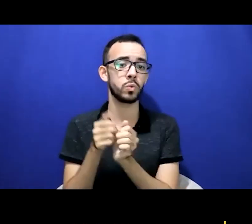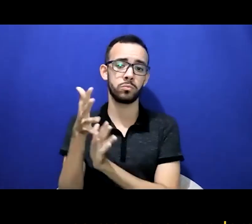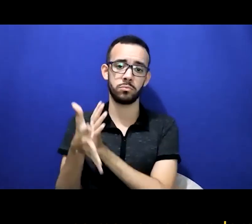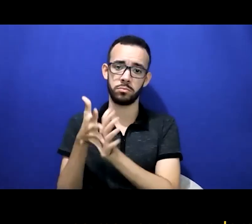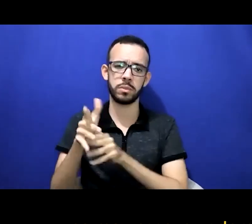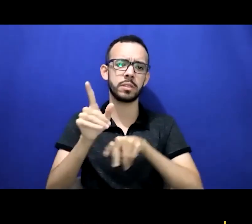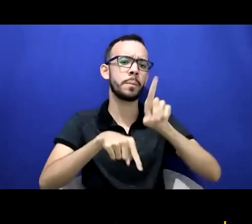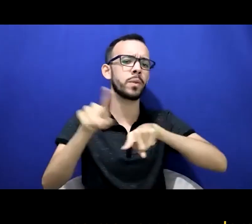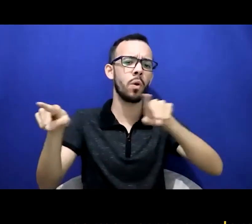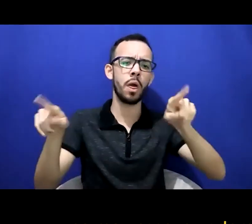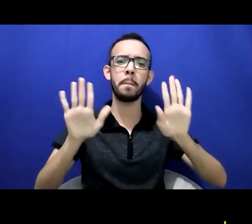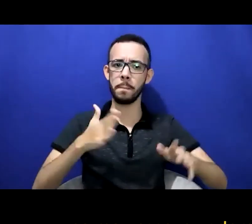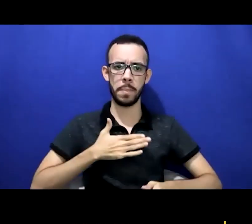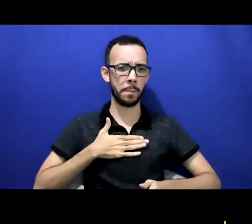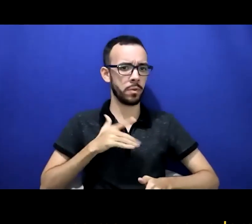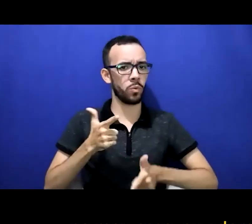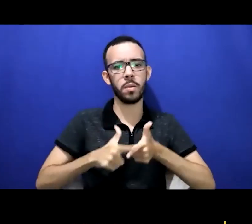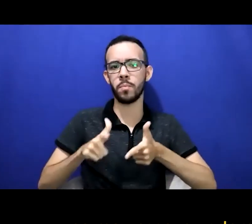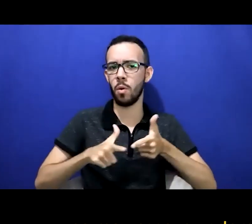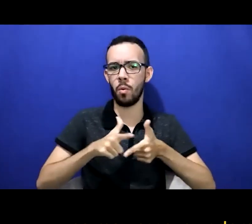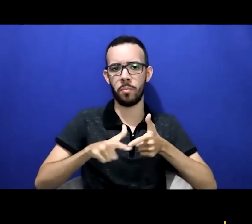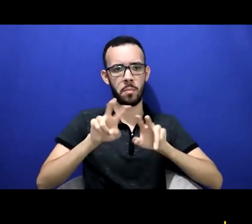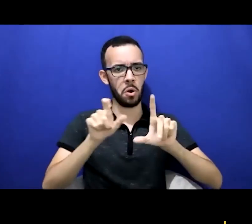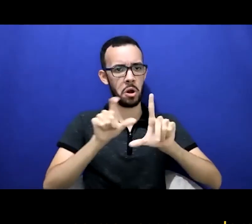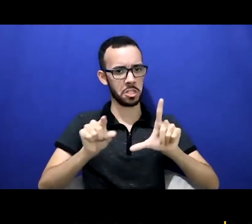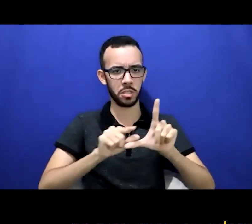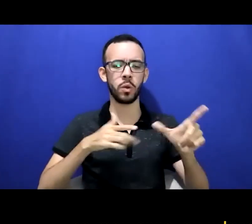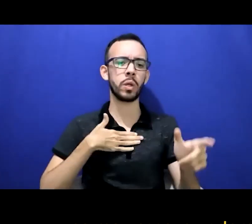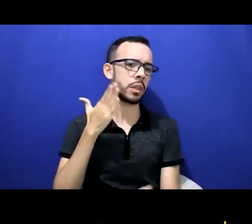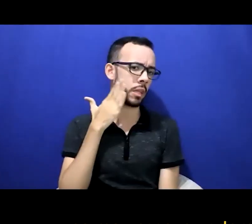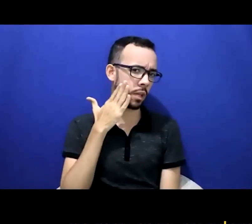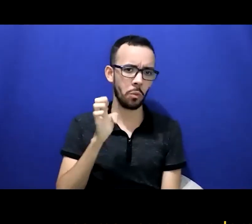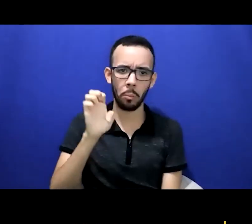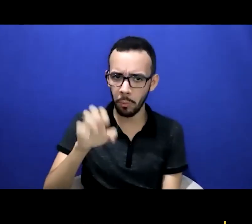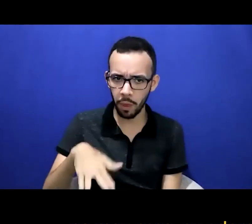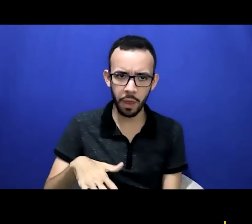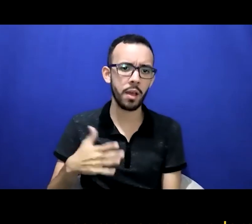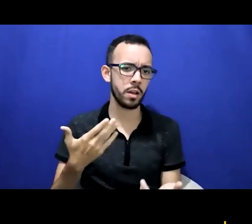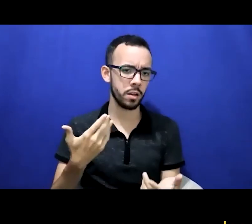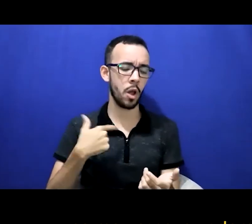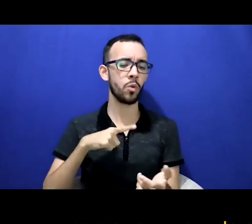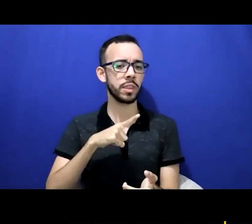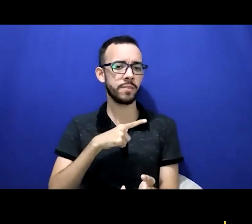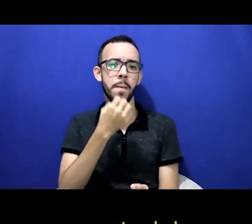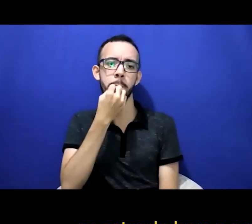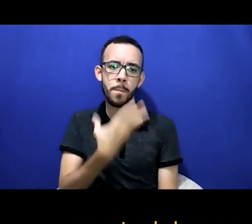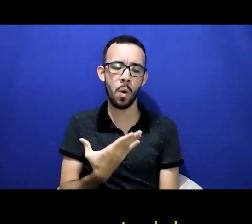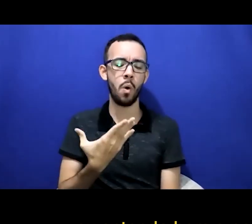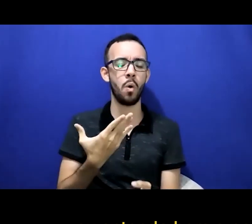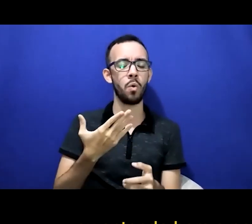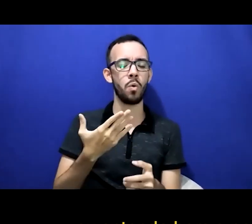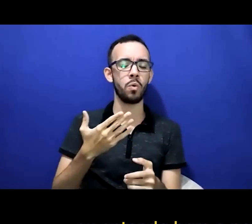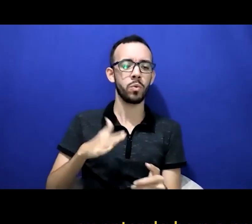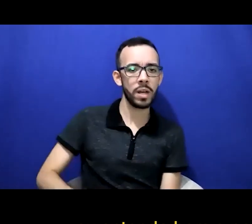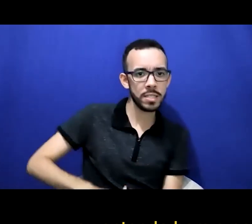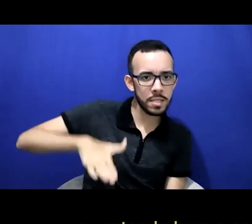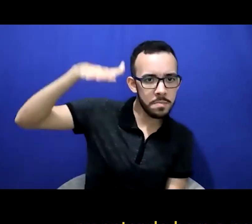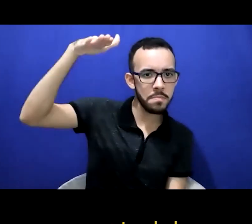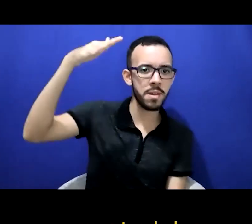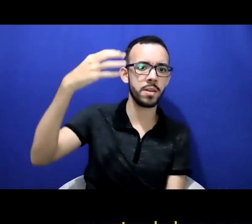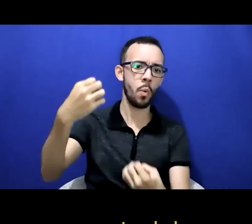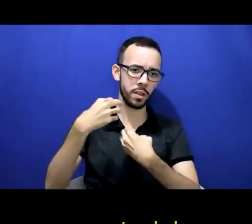adoro legenda gosto bastante não tenho problema nenhum com legenda eu entendo bem o